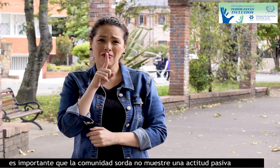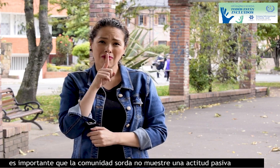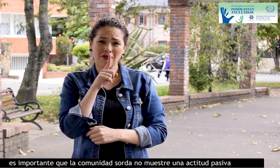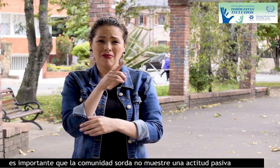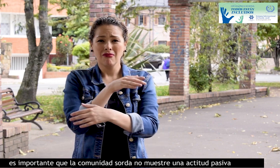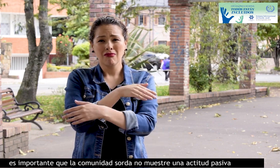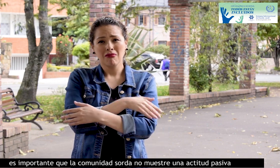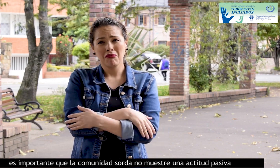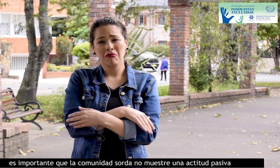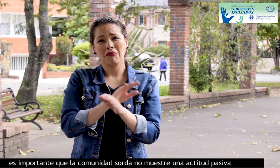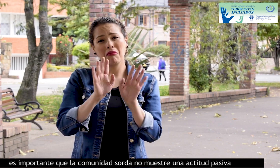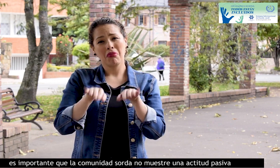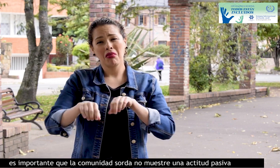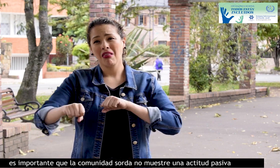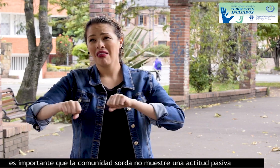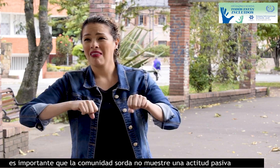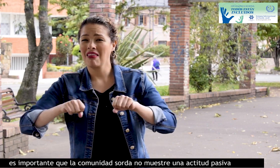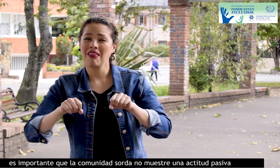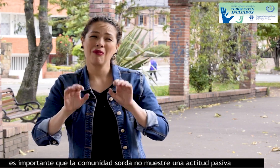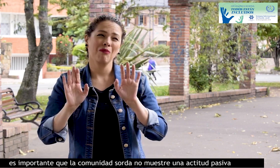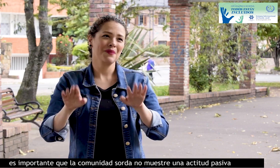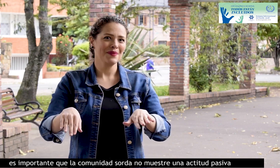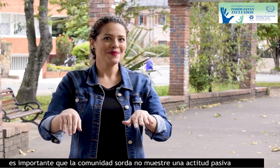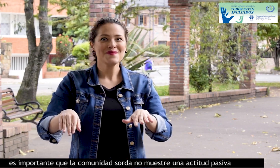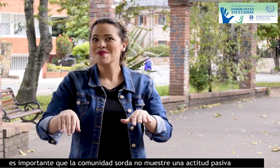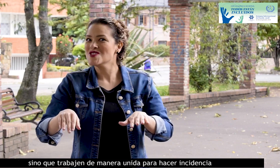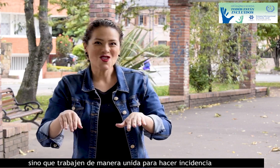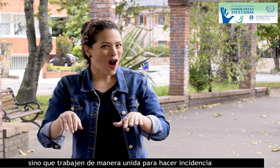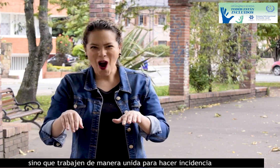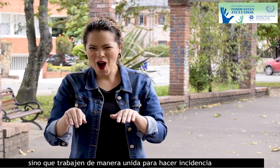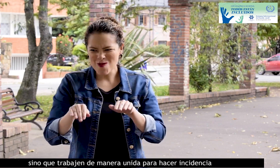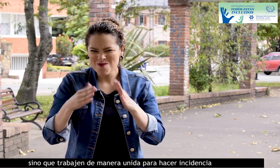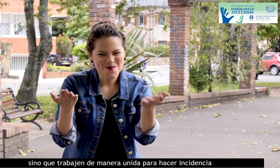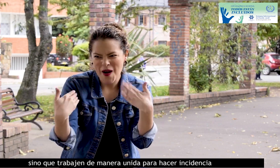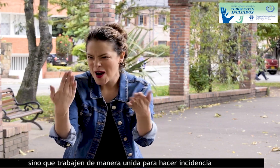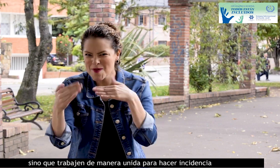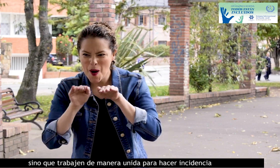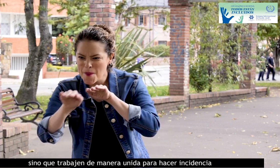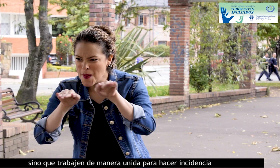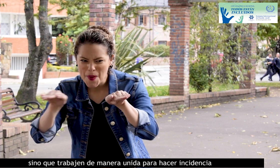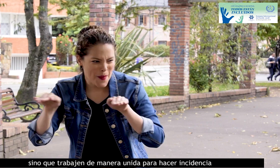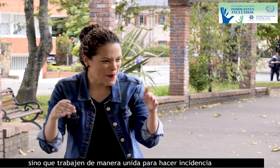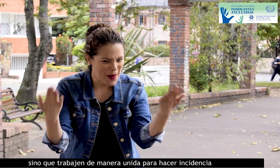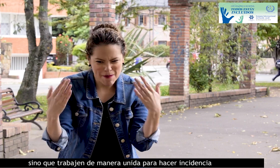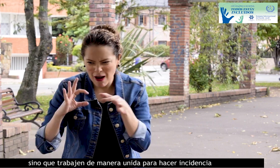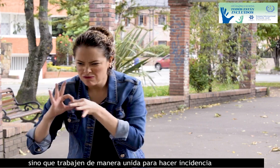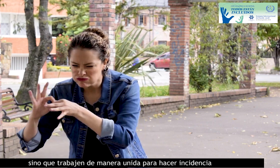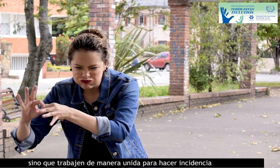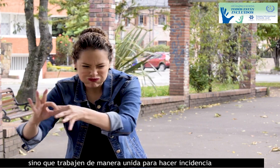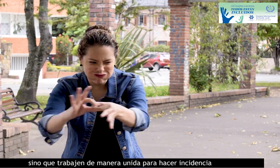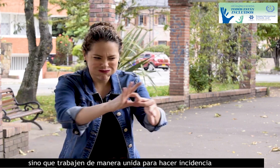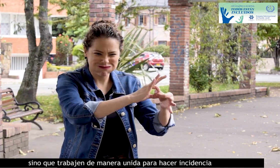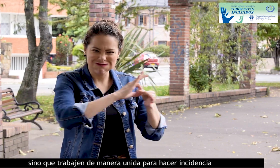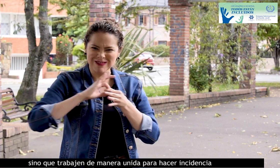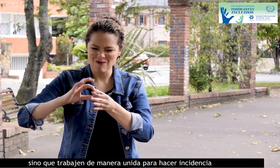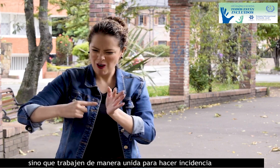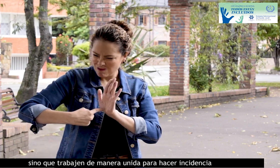importante que la comunidad sorda no muestre una actitud pasiva, sino que trabajen de manera unida para hacer